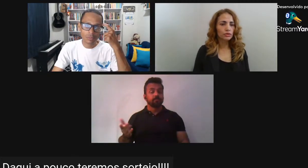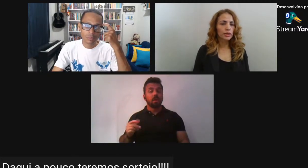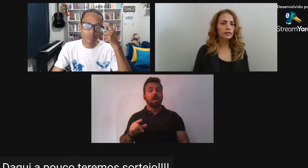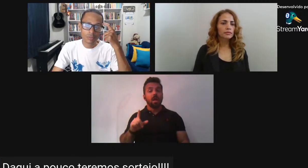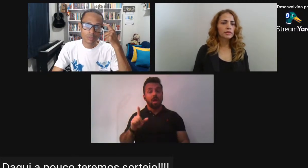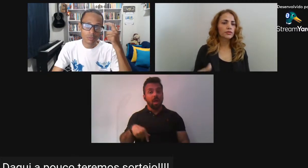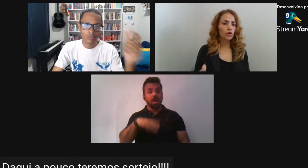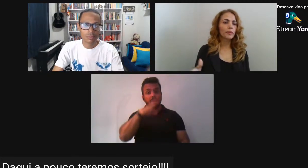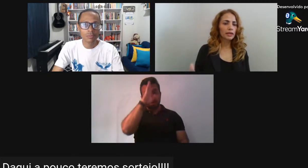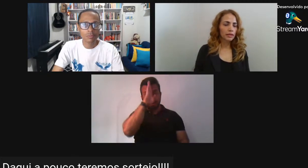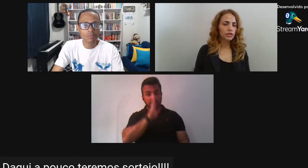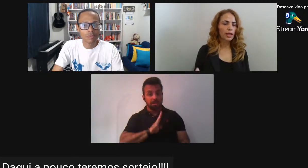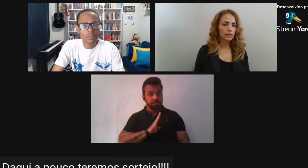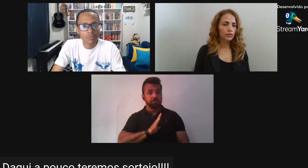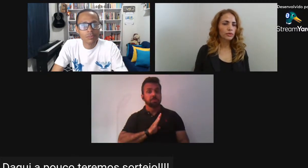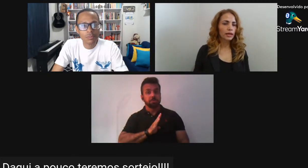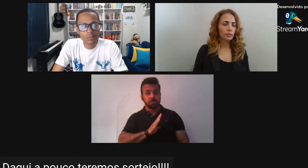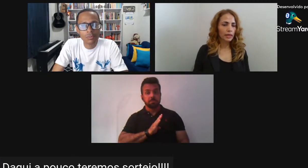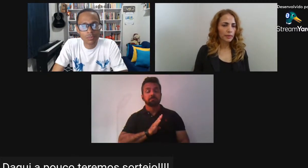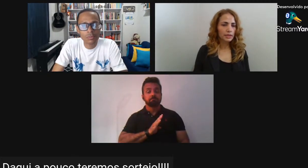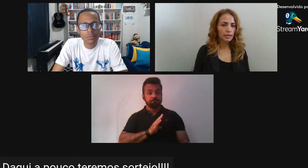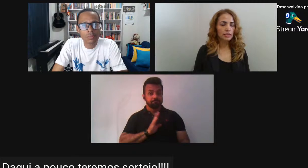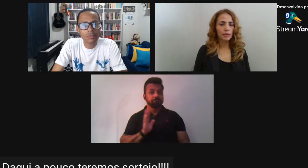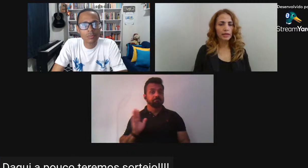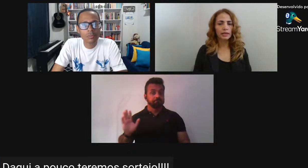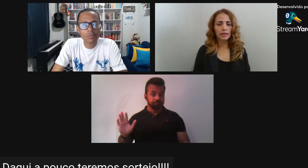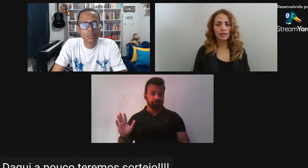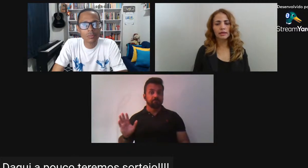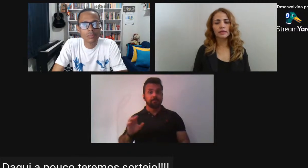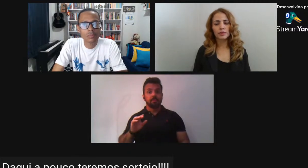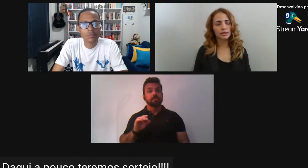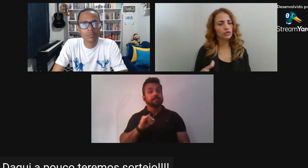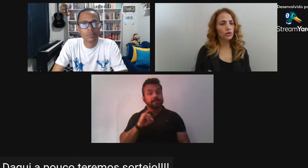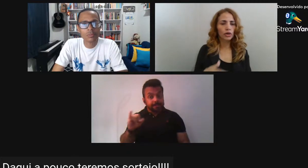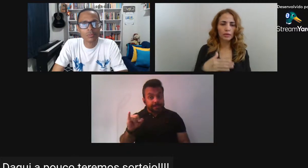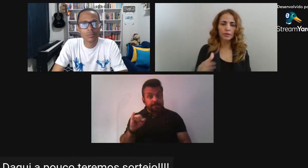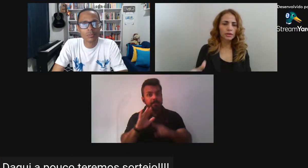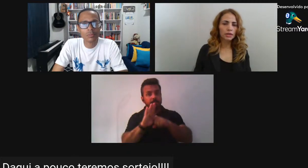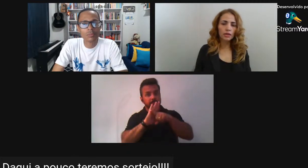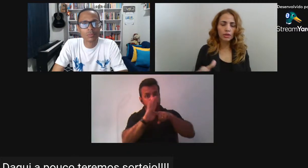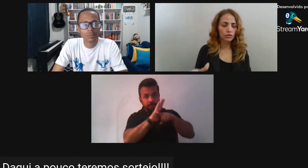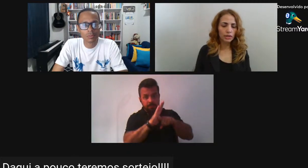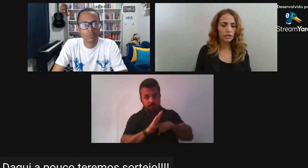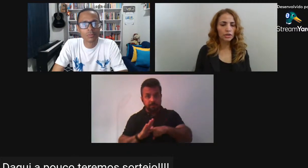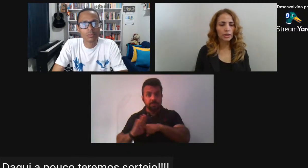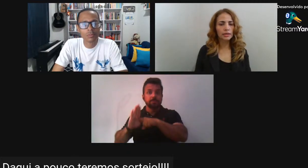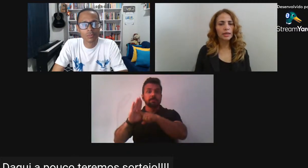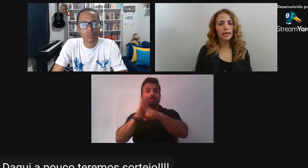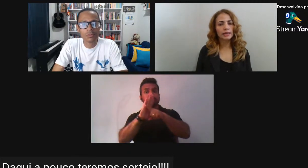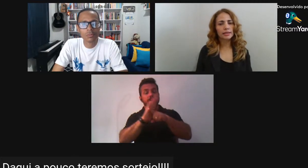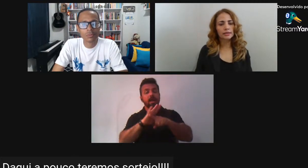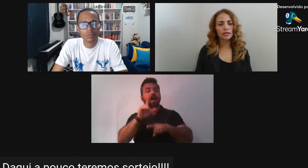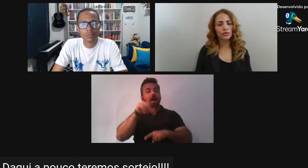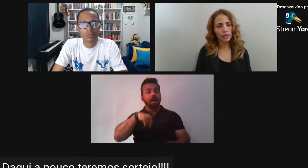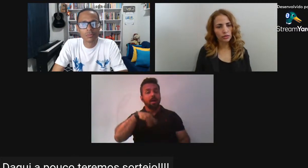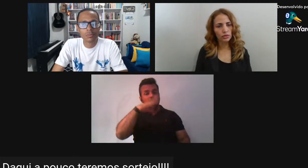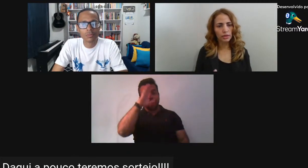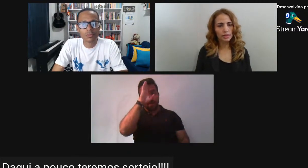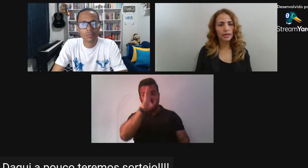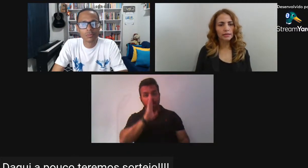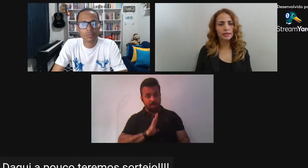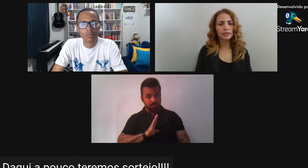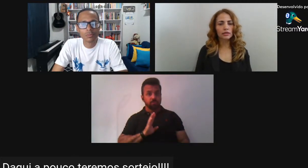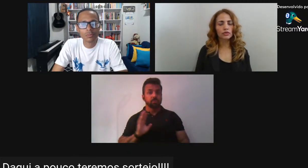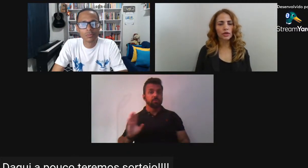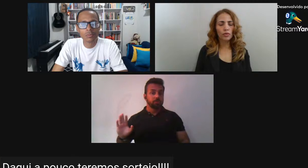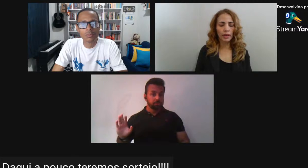gratuito Se for dedicado Voltado para a pesquisa Para a pesquisa histórica Pesquisa linguística Artística Esse acesso é gratuito